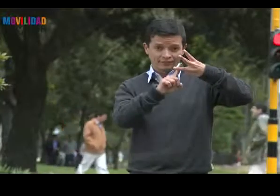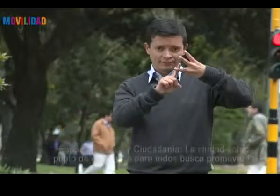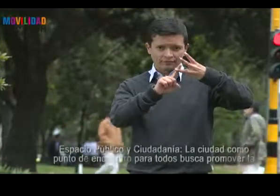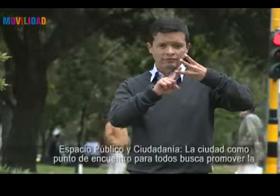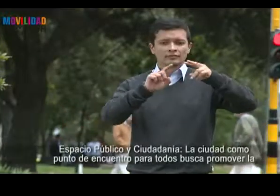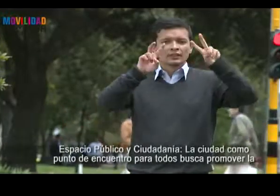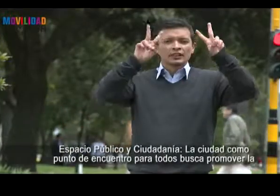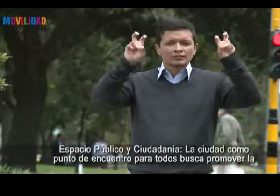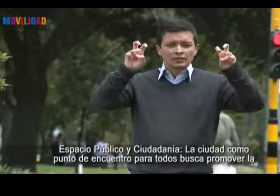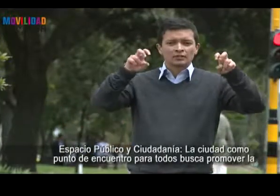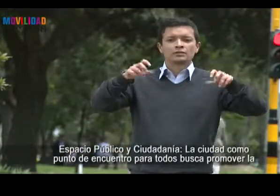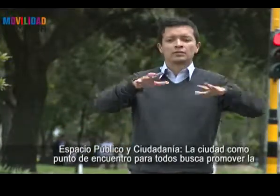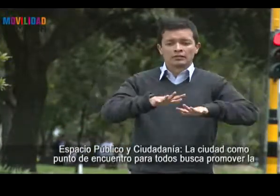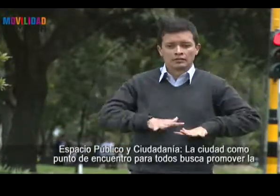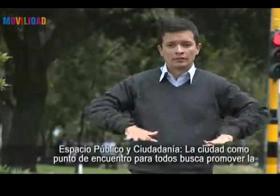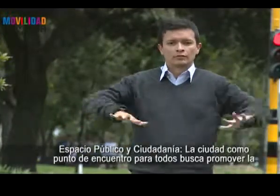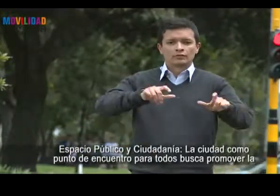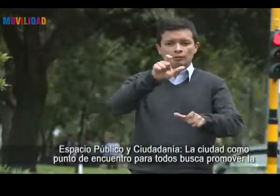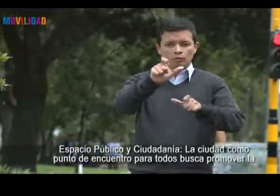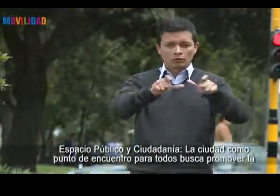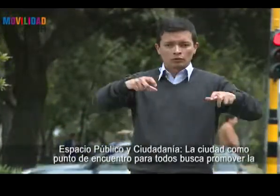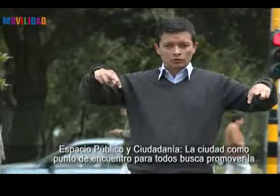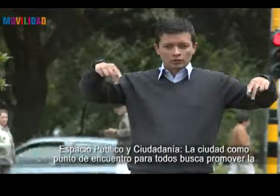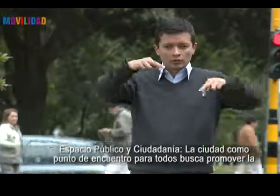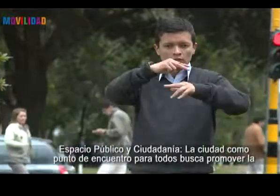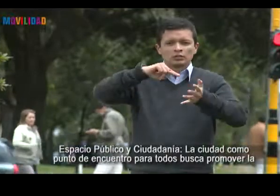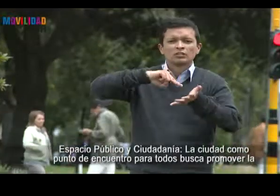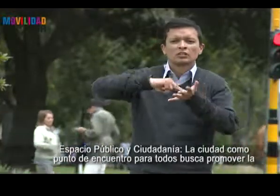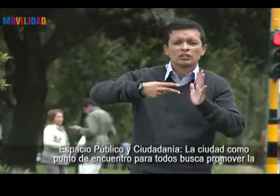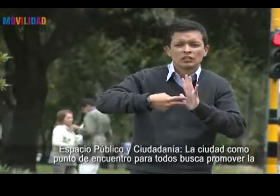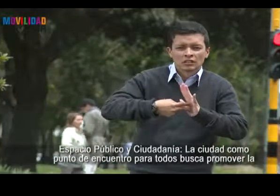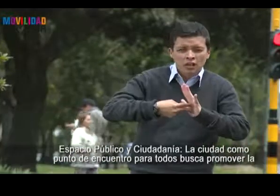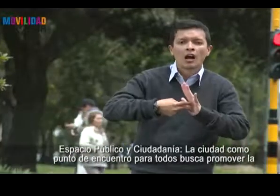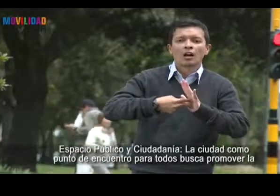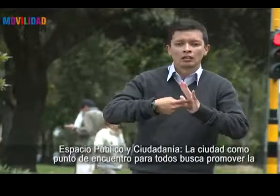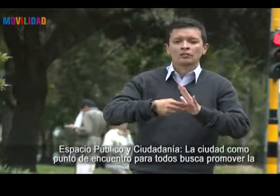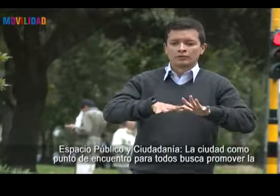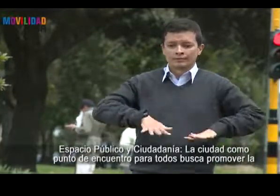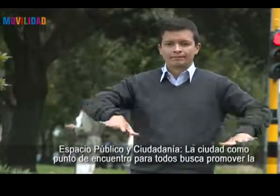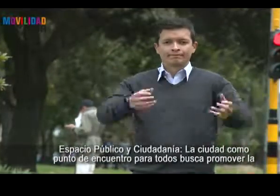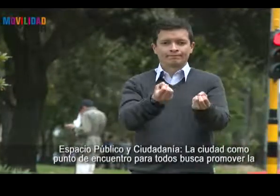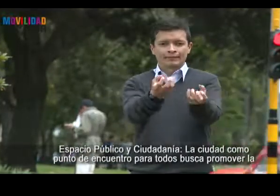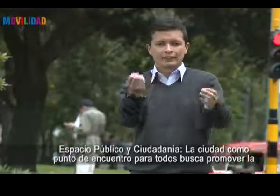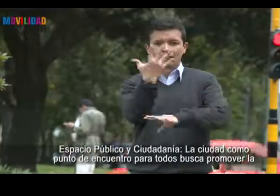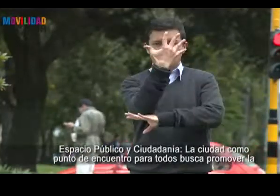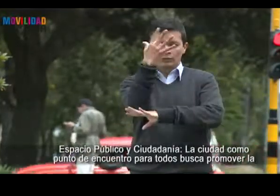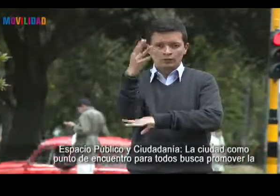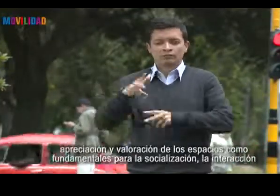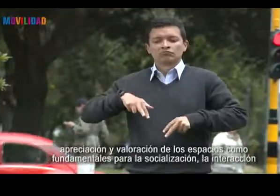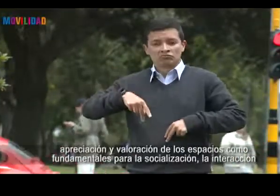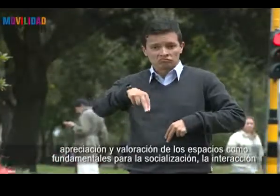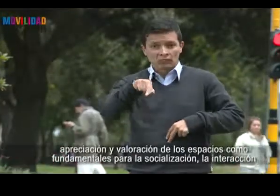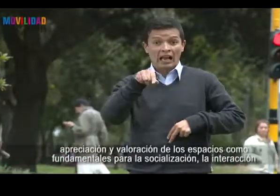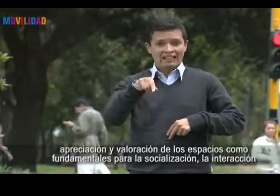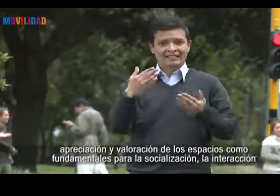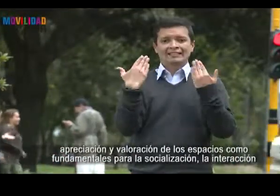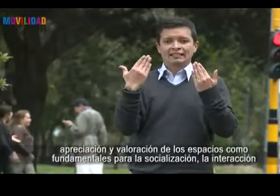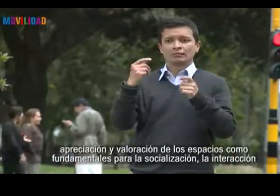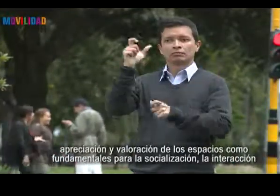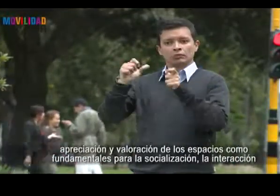Espacio público y ciudadanía La ciudad como punto de encuentro para todos busca promover la apreciación y valoración de